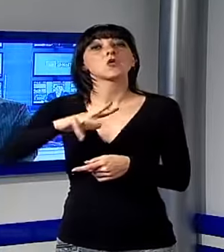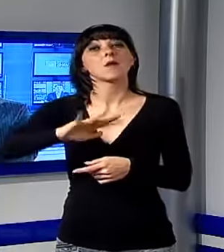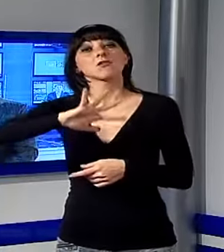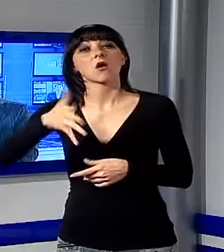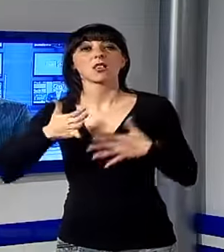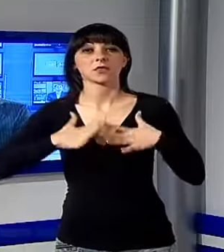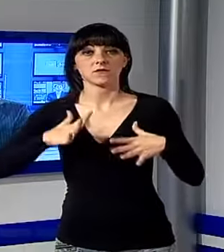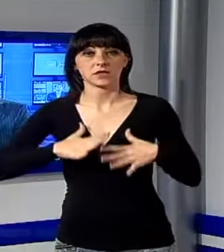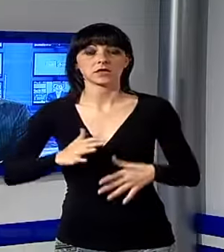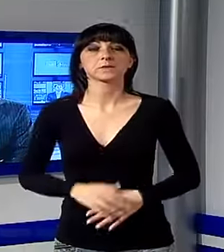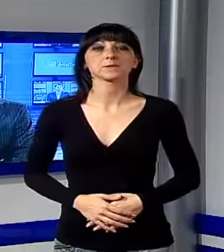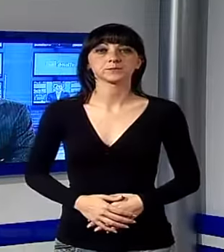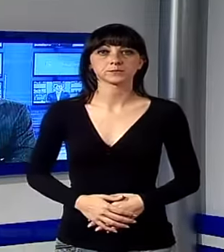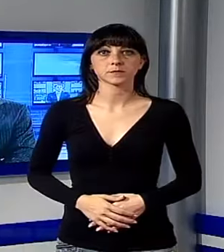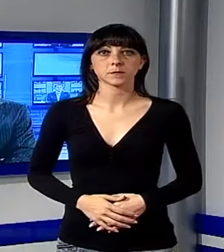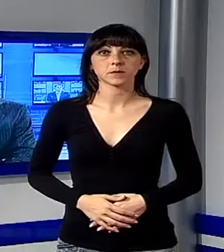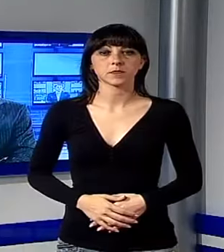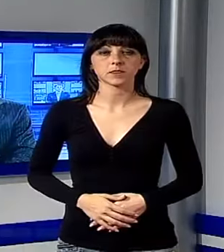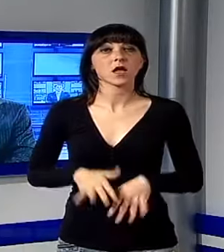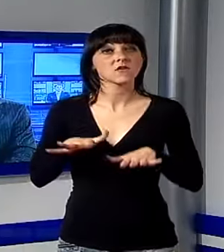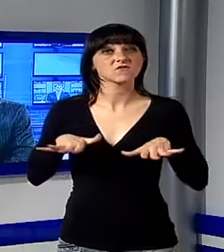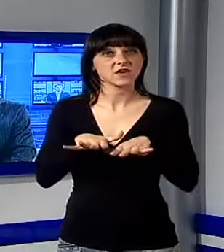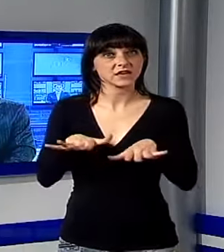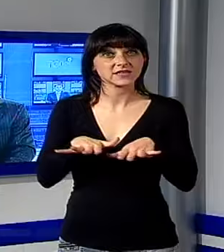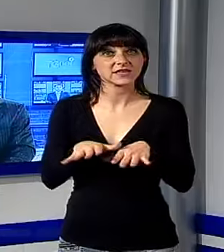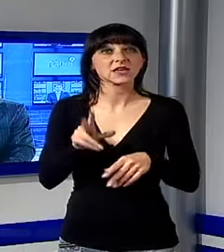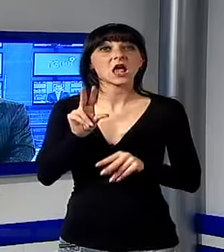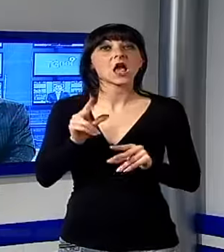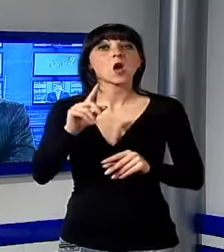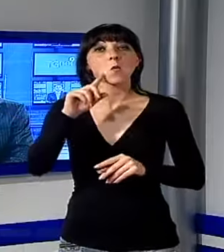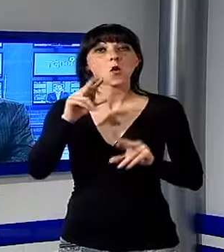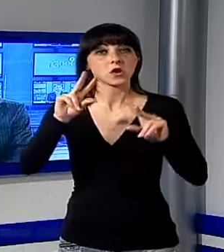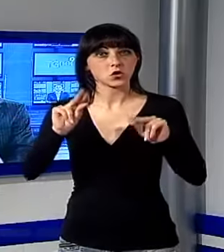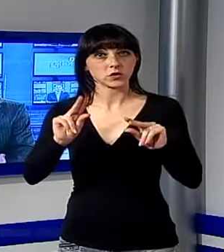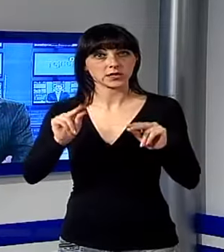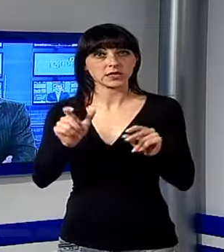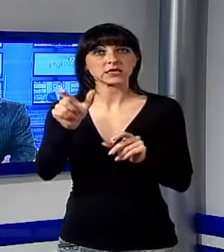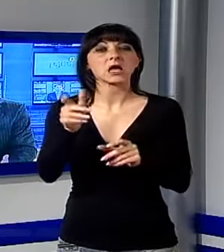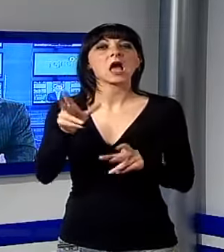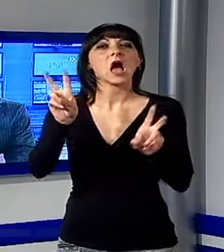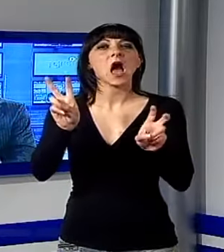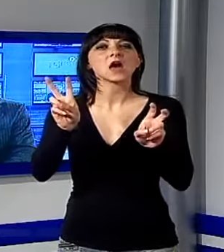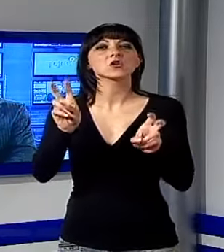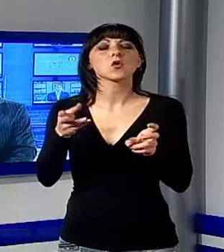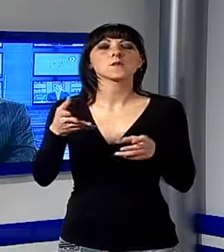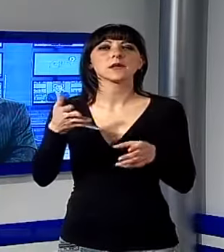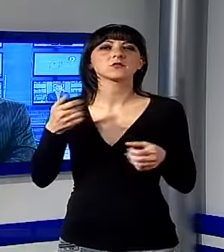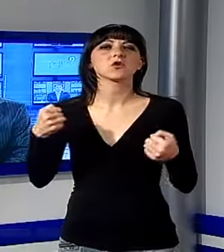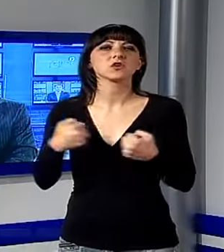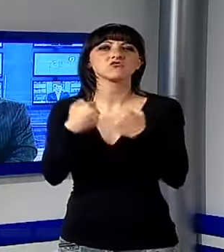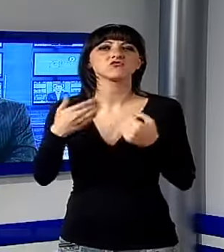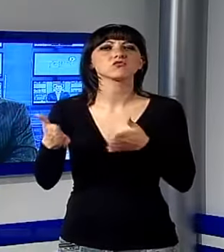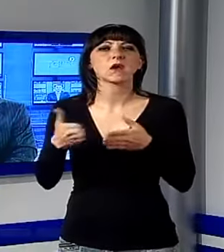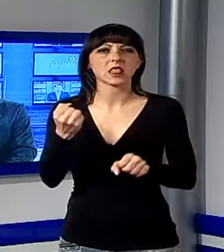In Versilia ci sono buone notizie sul fronte degli infortuni sul lavoro. Perché? Perché questi incidenti stanno